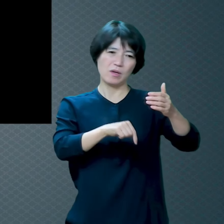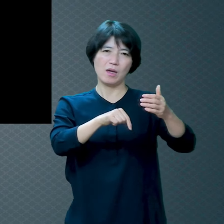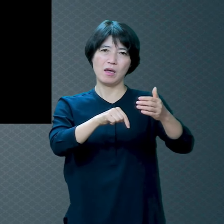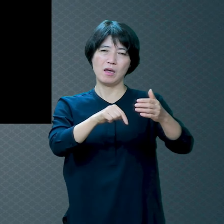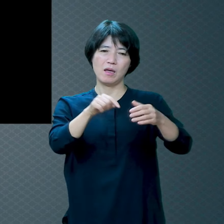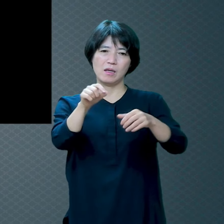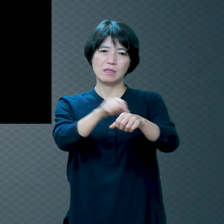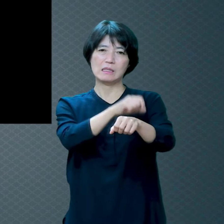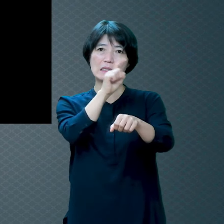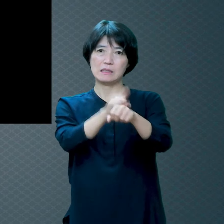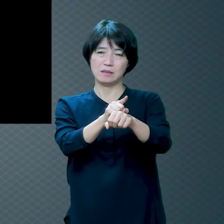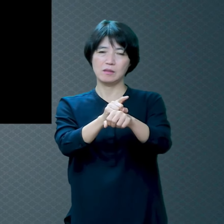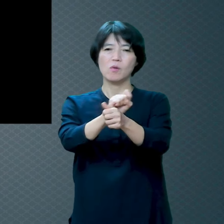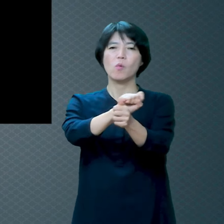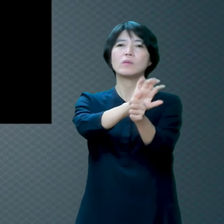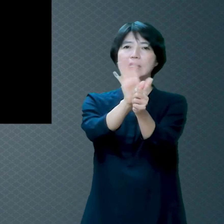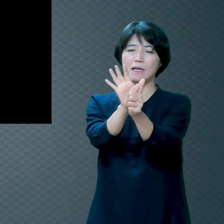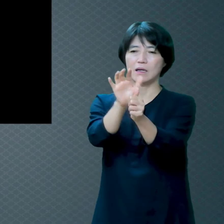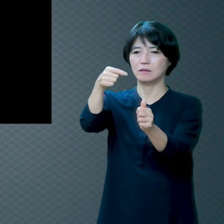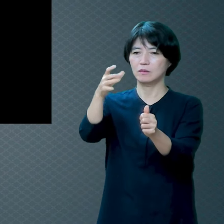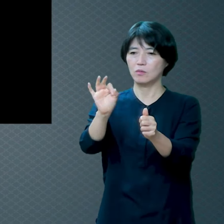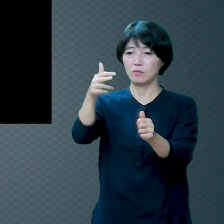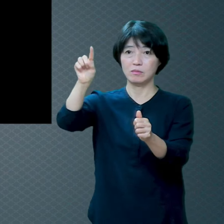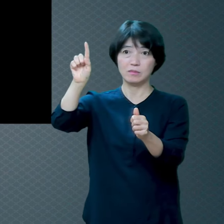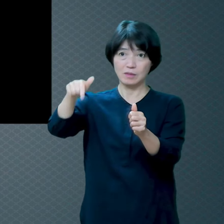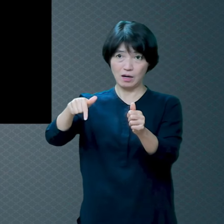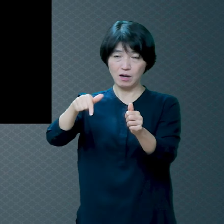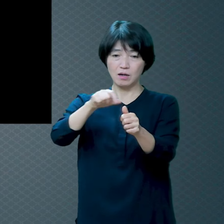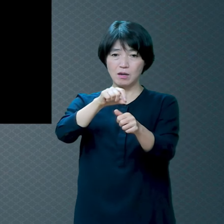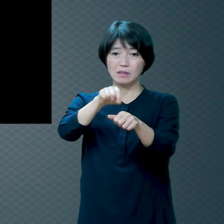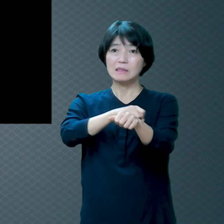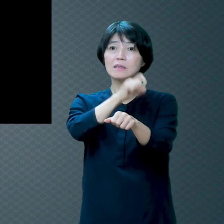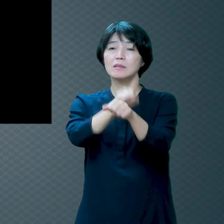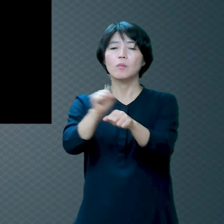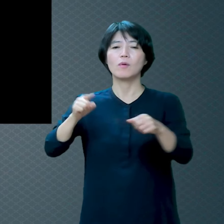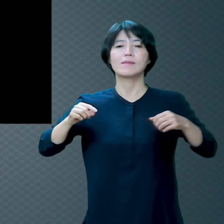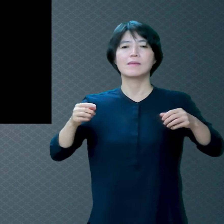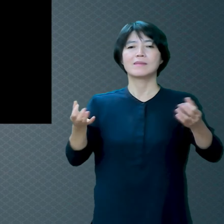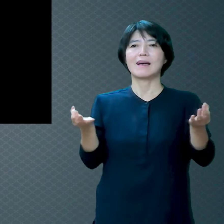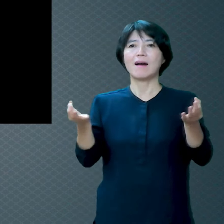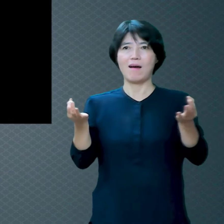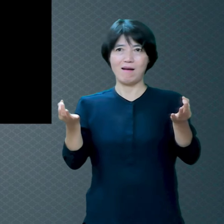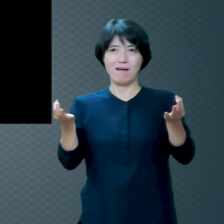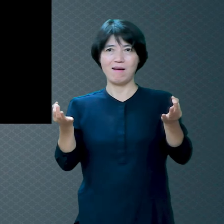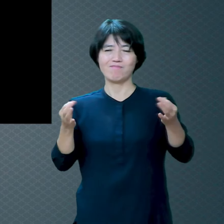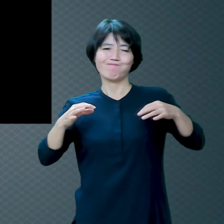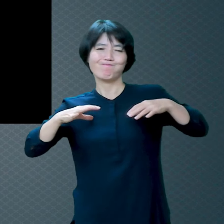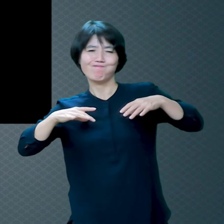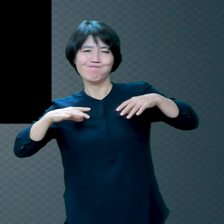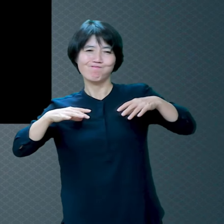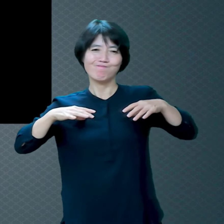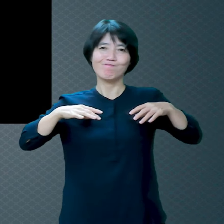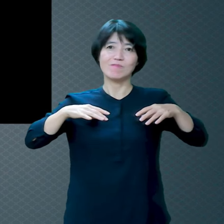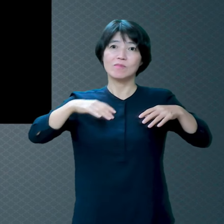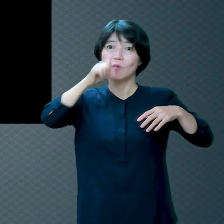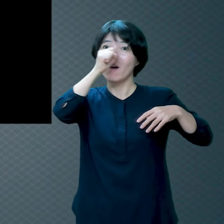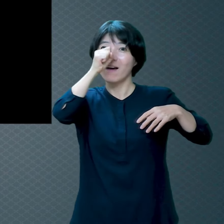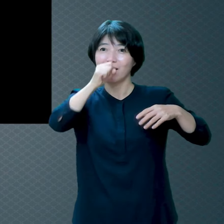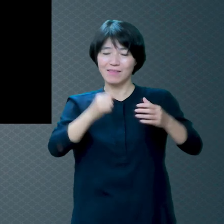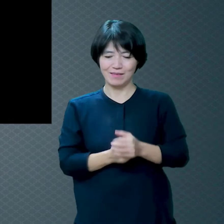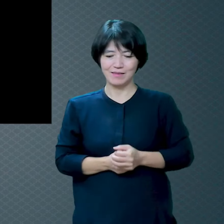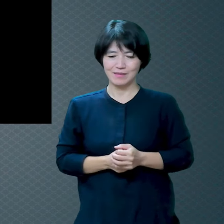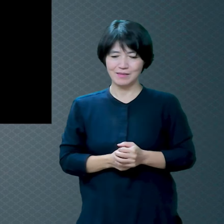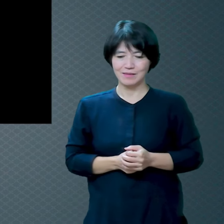공작은 자랑을 의미한 겁니다 자랑하기 좋아하죠 저희